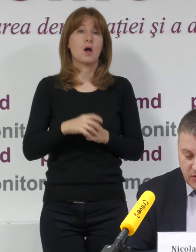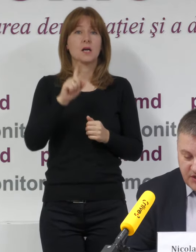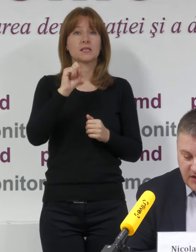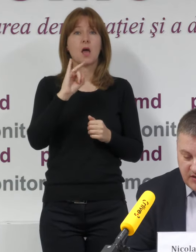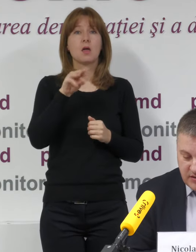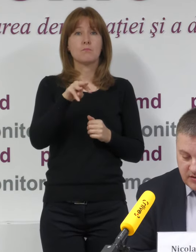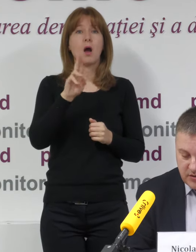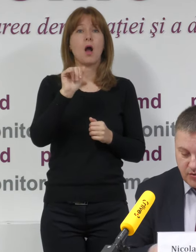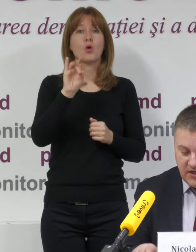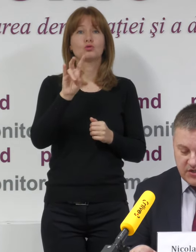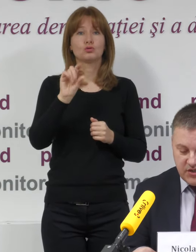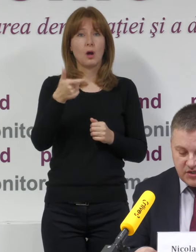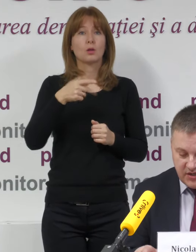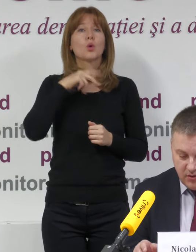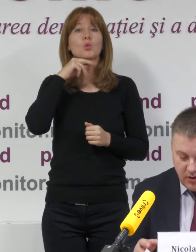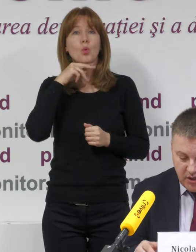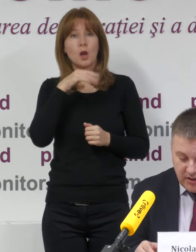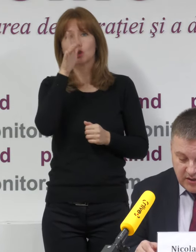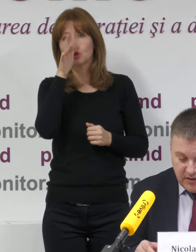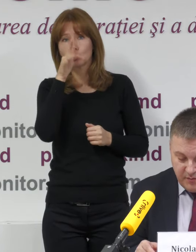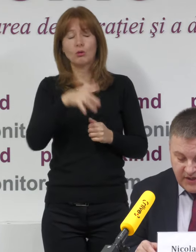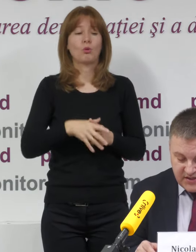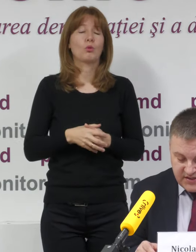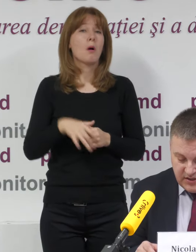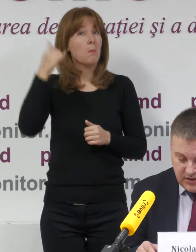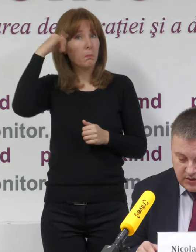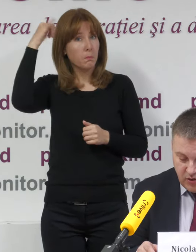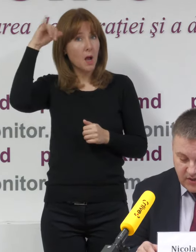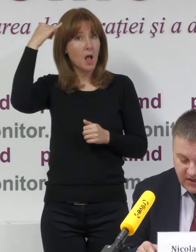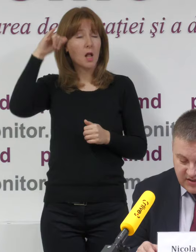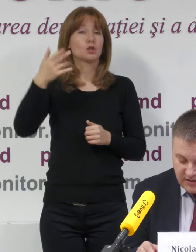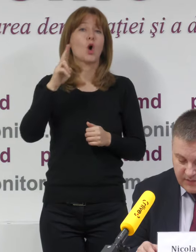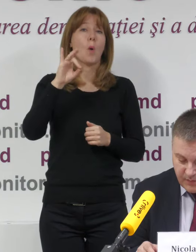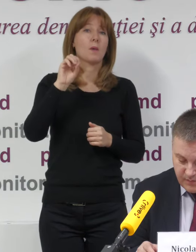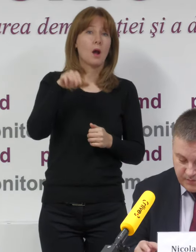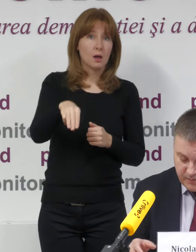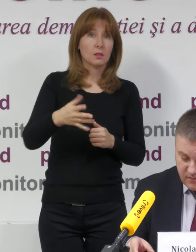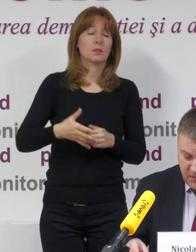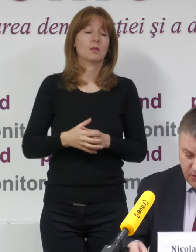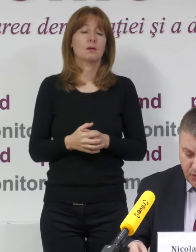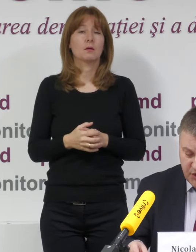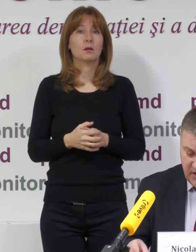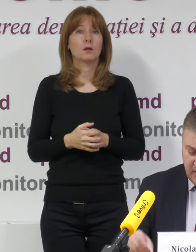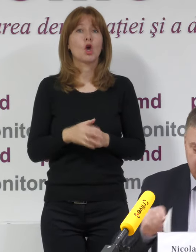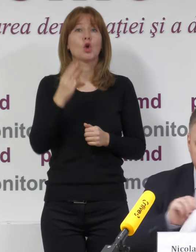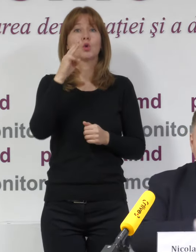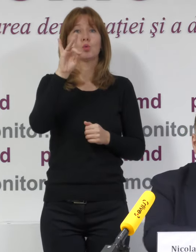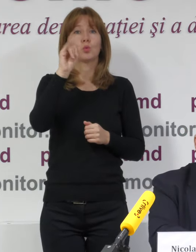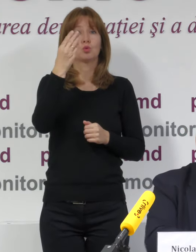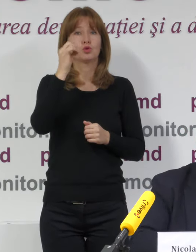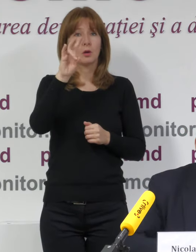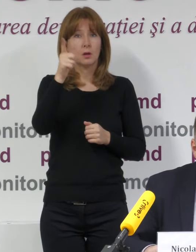Zaim, Căușeni, Durlești, Chișinău, Bălți, Comrat, Trușeni.